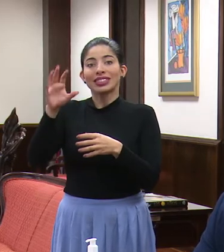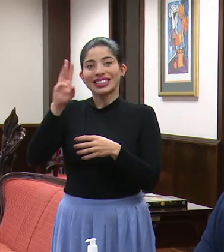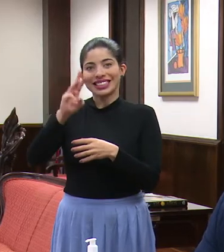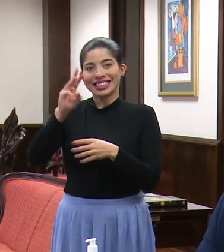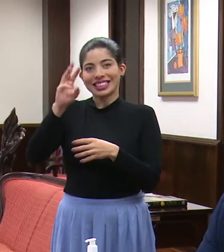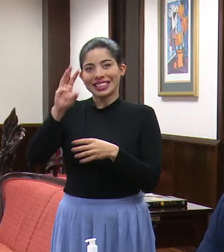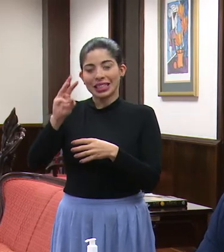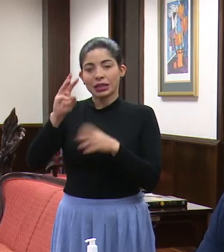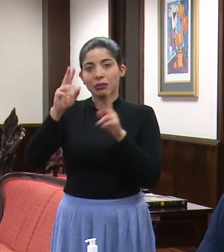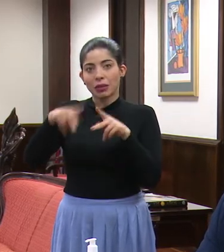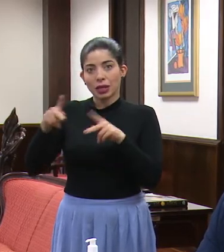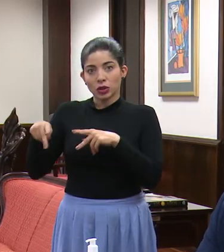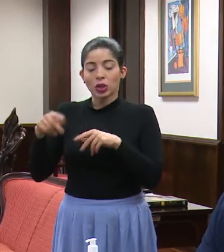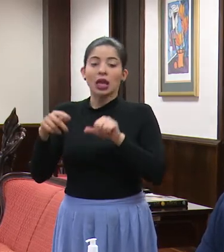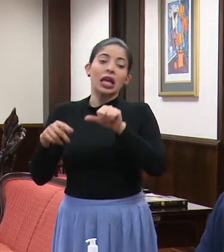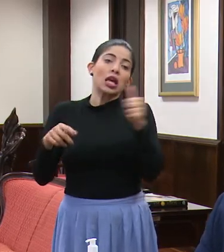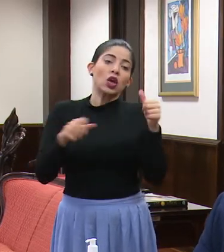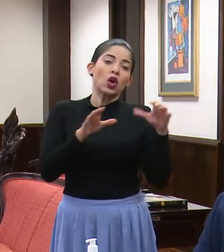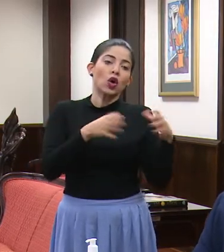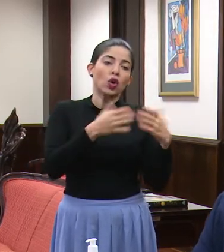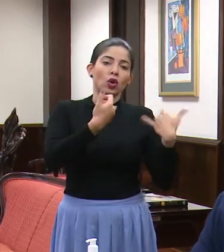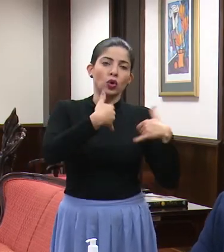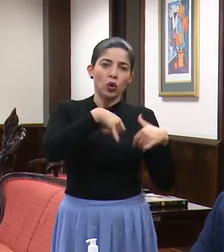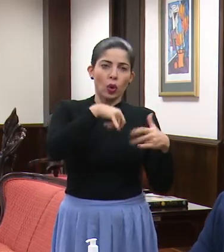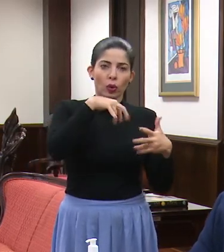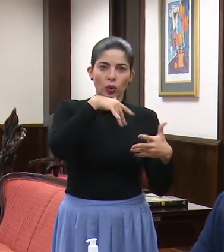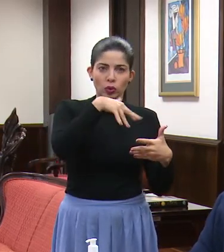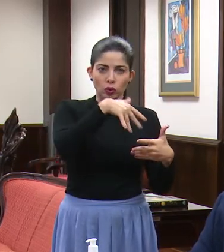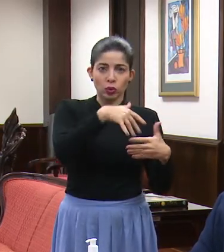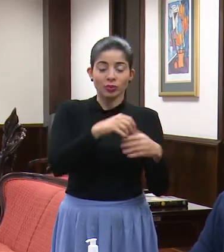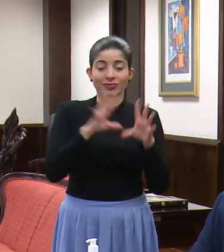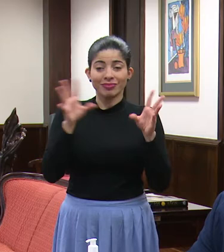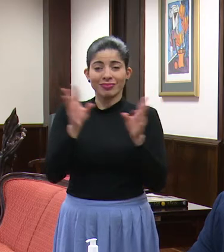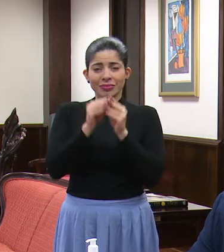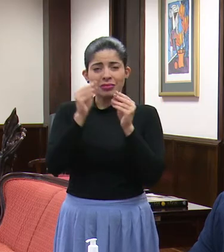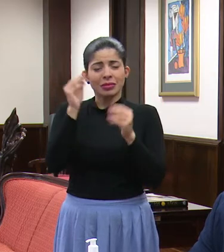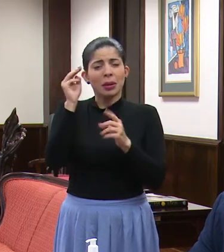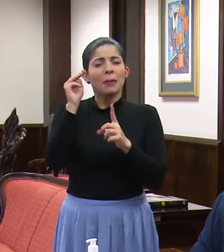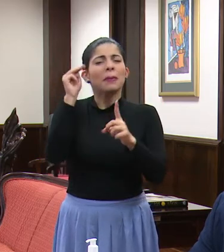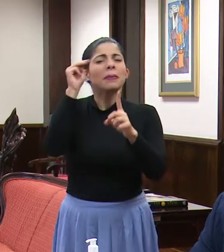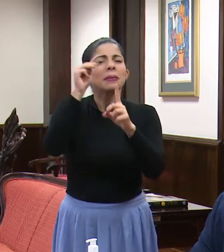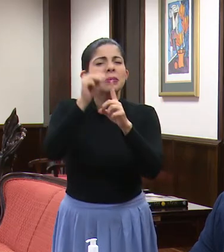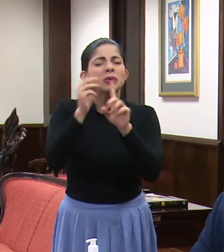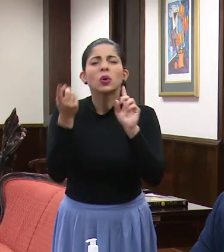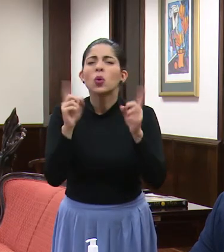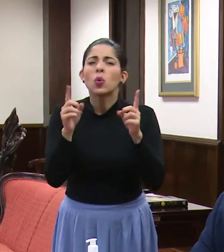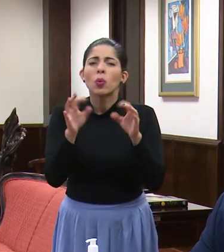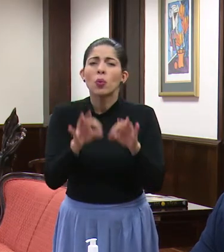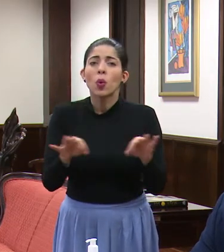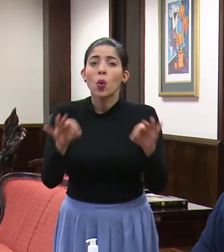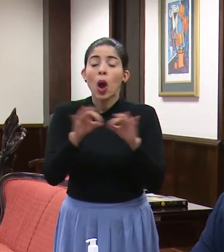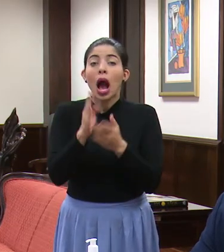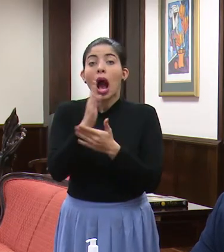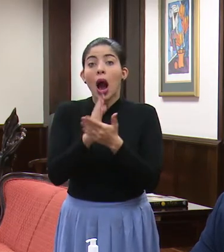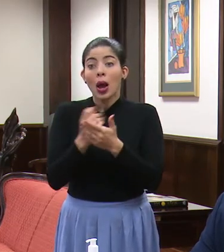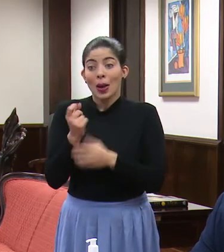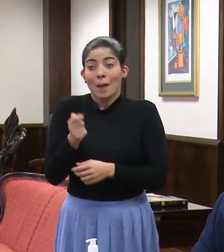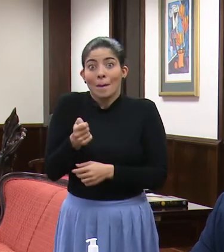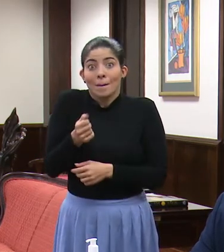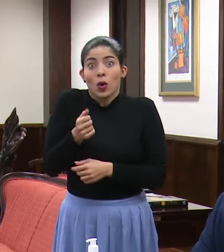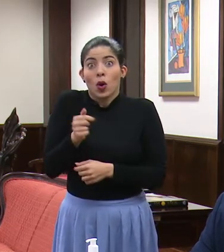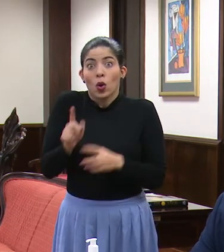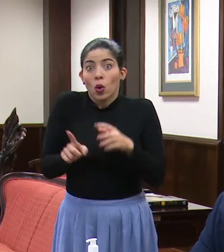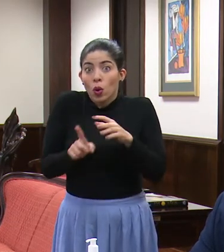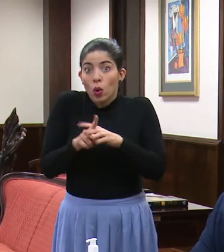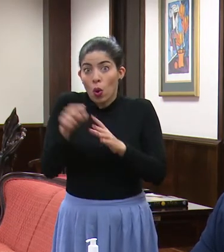y algunas más en estudio. Es importantísimo el mensaje que a pesar de los pocos casos reportados el